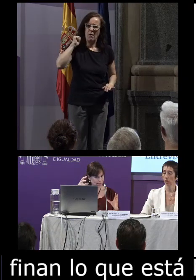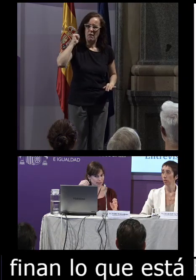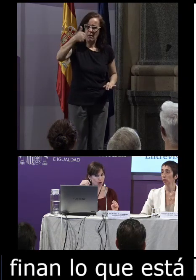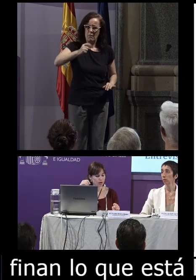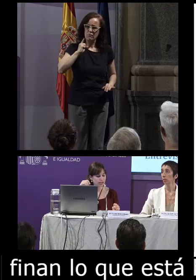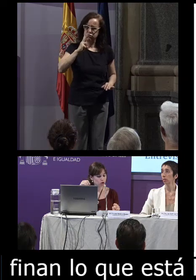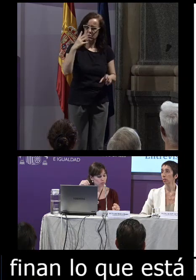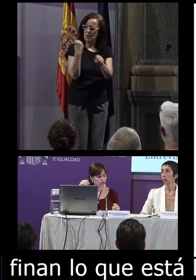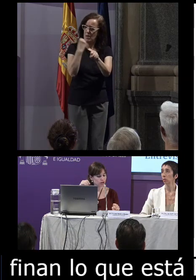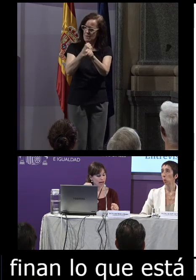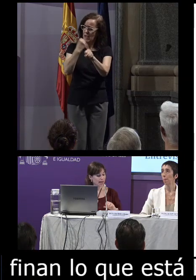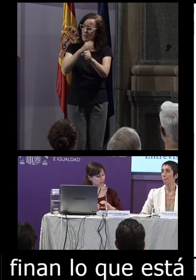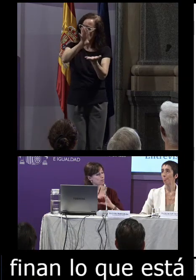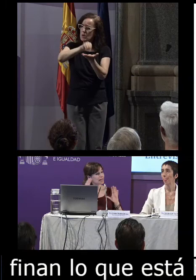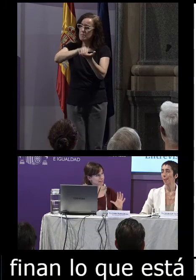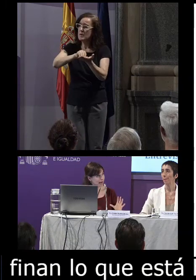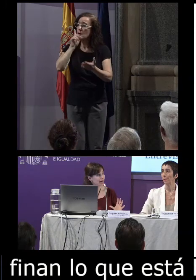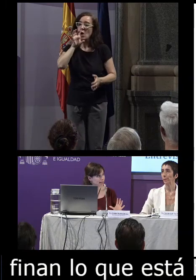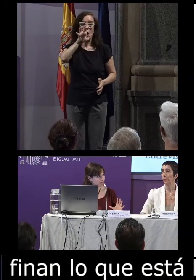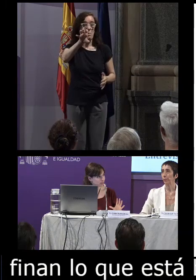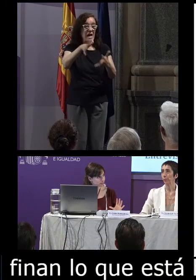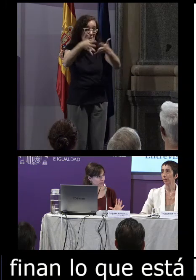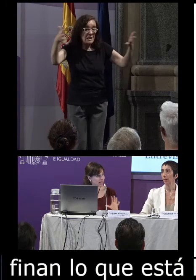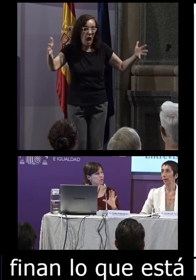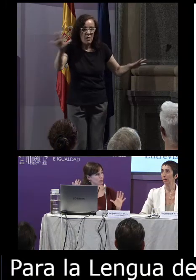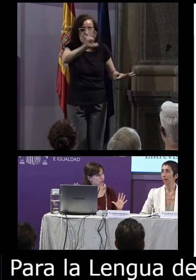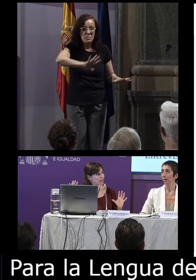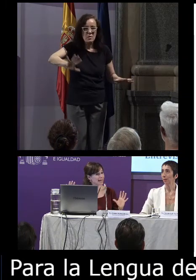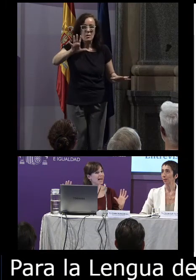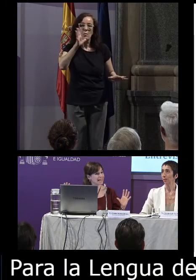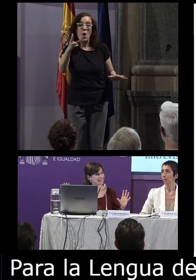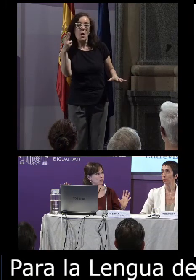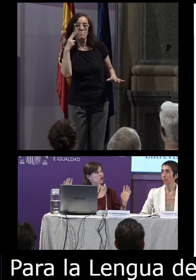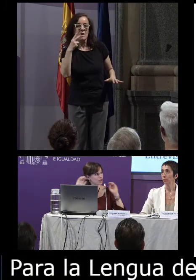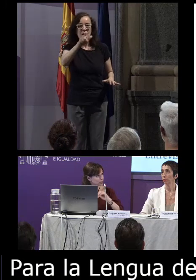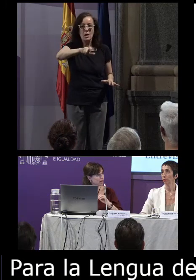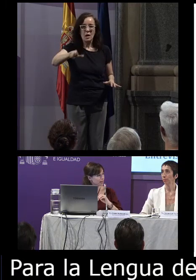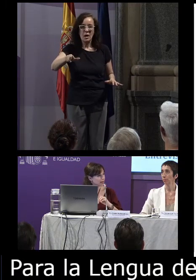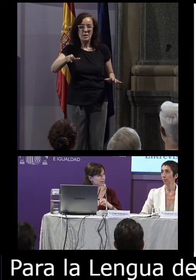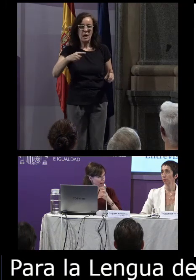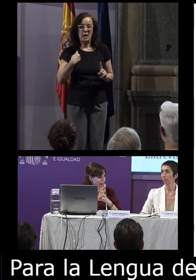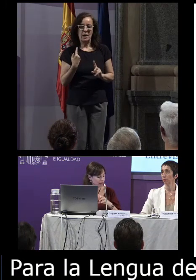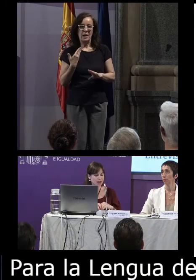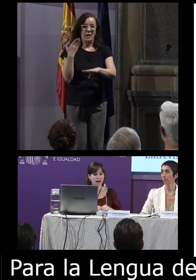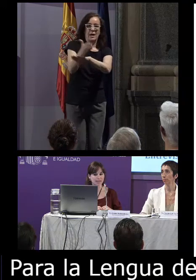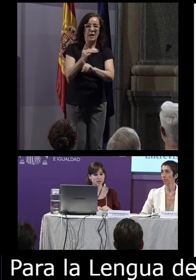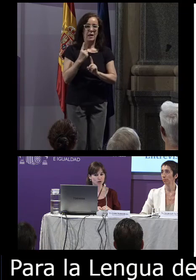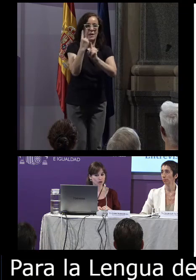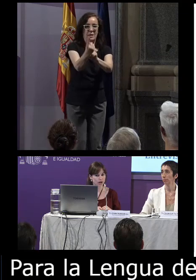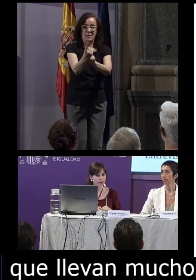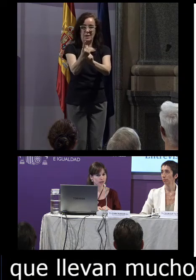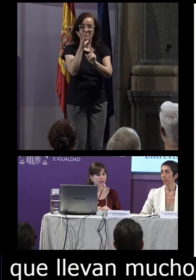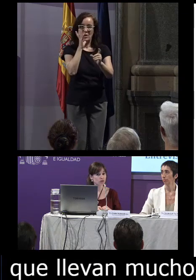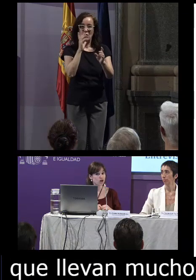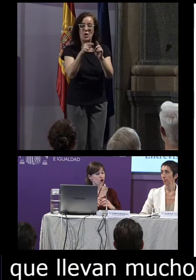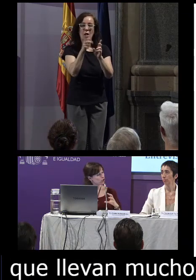trabajo en este corpus al ser un país tan grande y por miedo de que la gente no se desplazara al sitio de